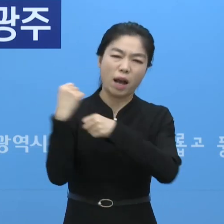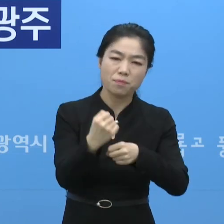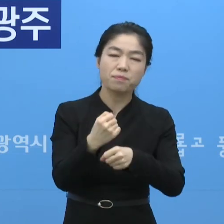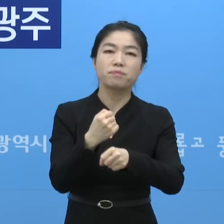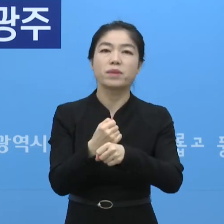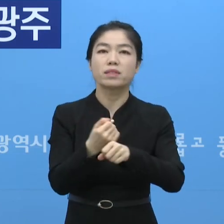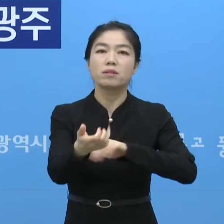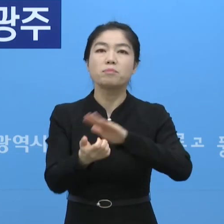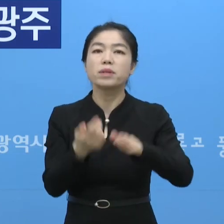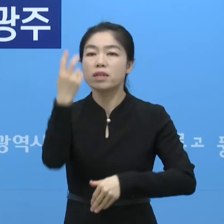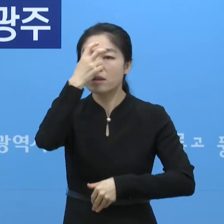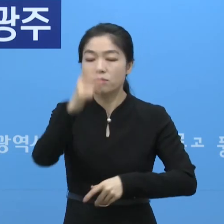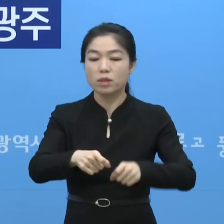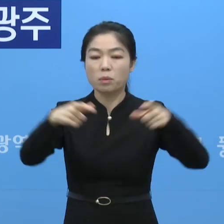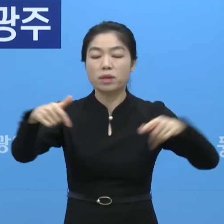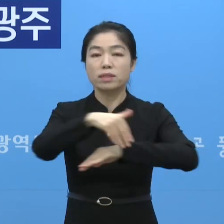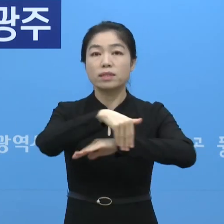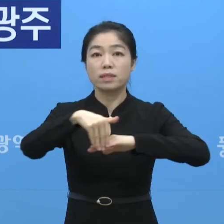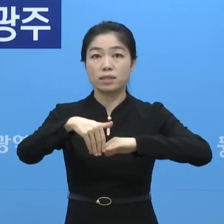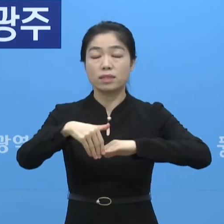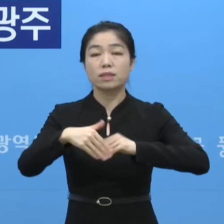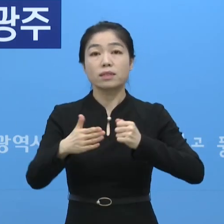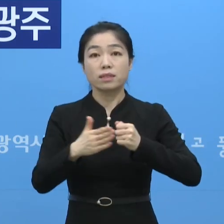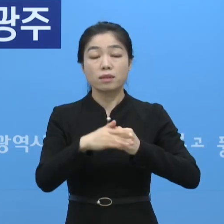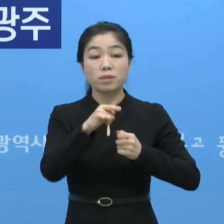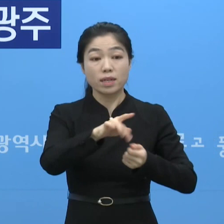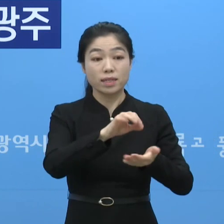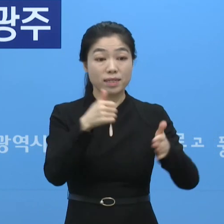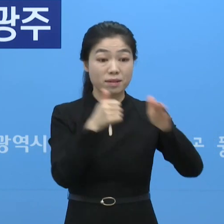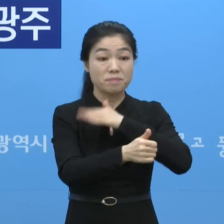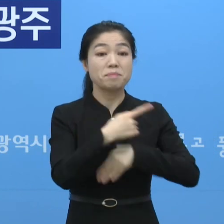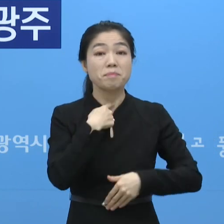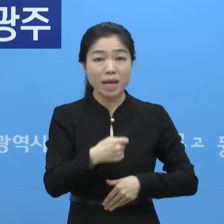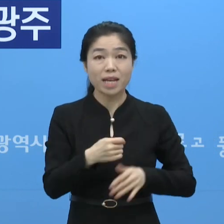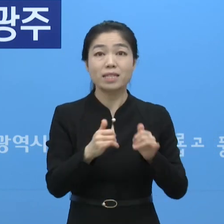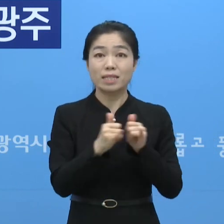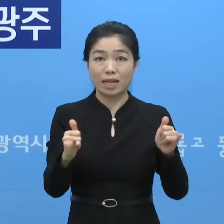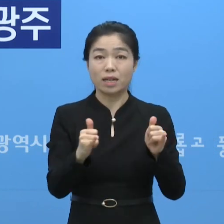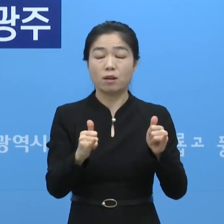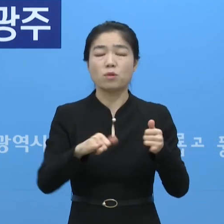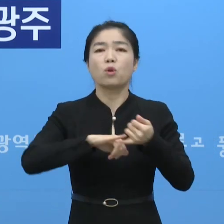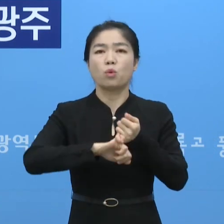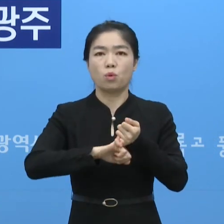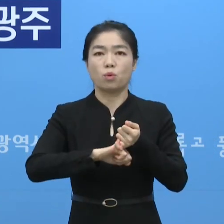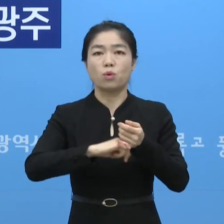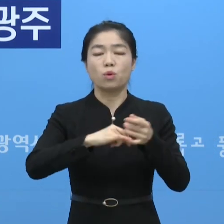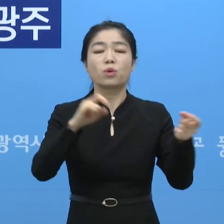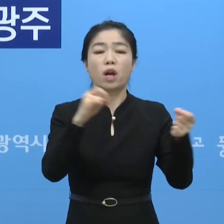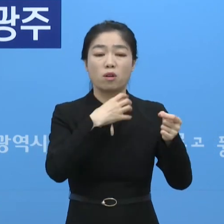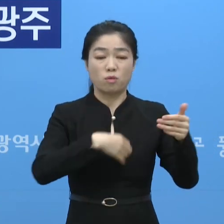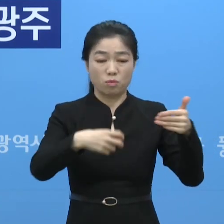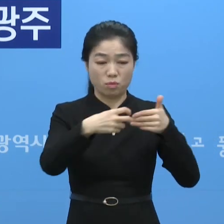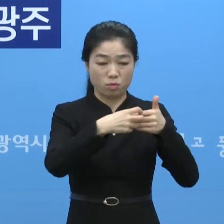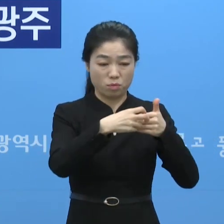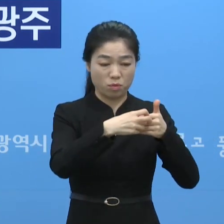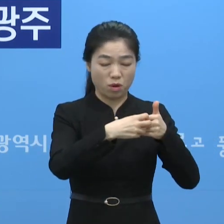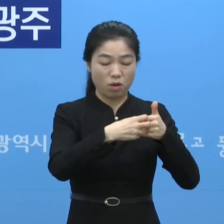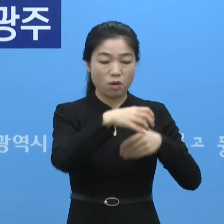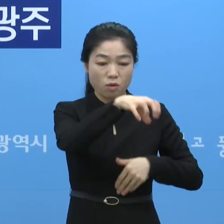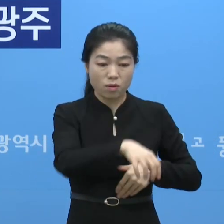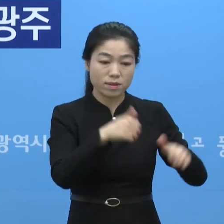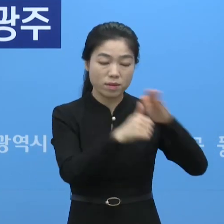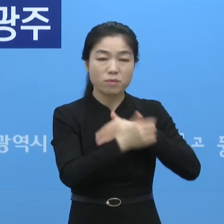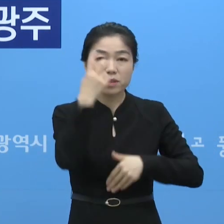더 선제검사를 확대할 예정이기 때문에 여기를 이용하신 분들께서는 선별검사소 가까운 곳에 가셔서 검사를